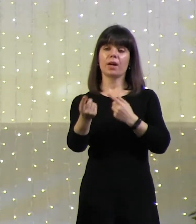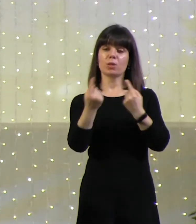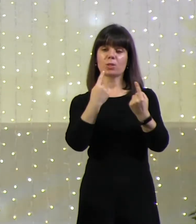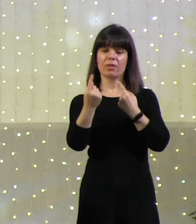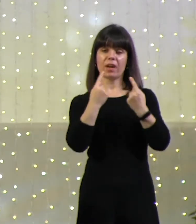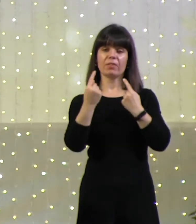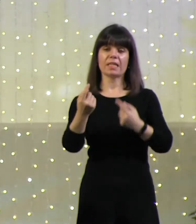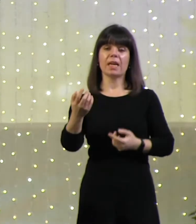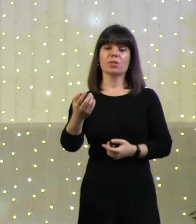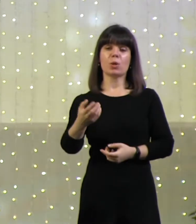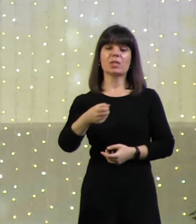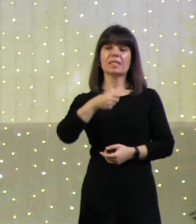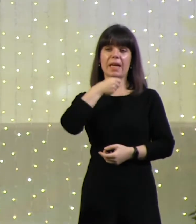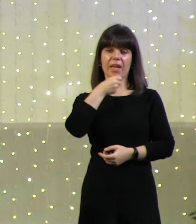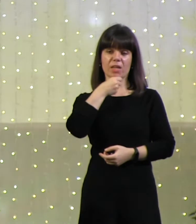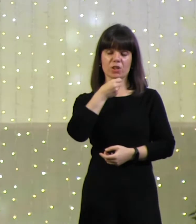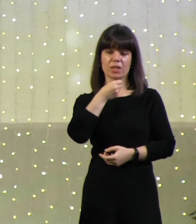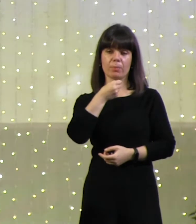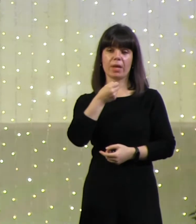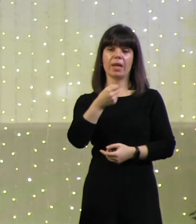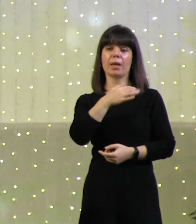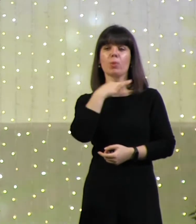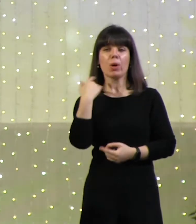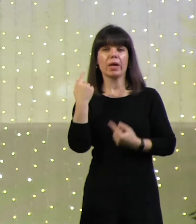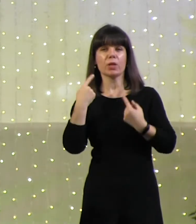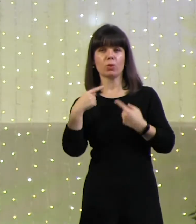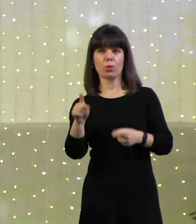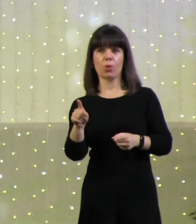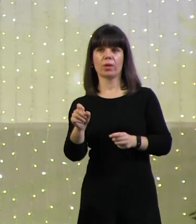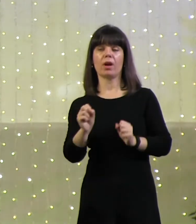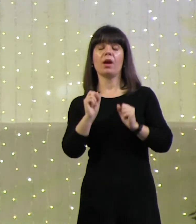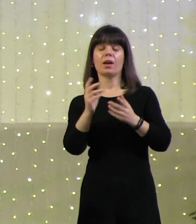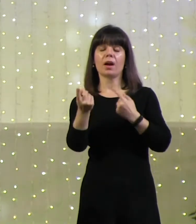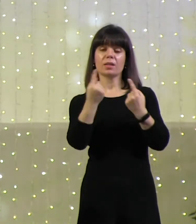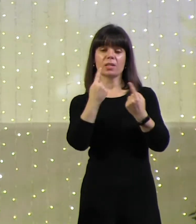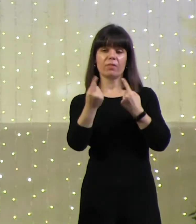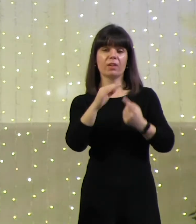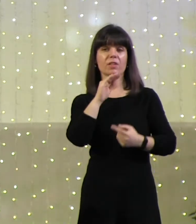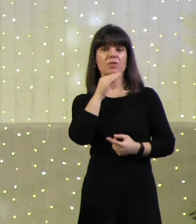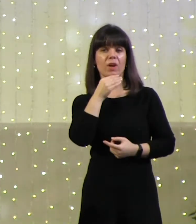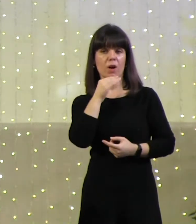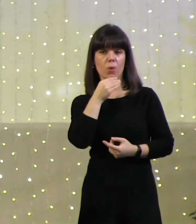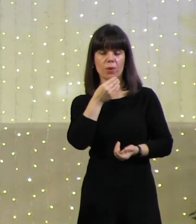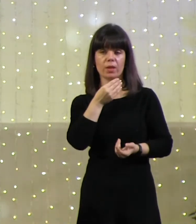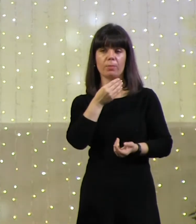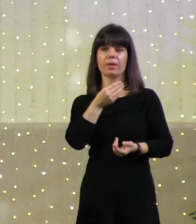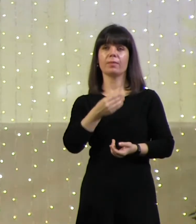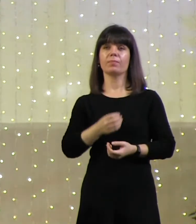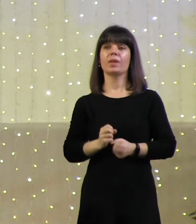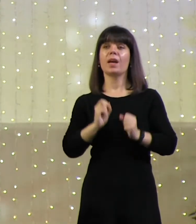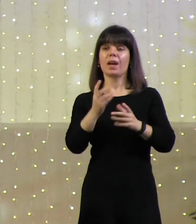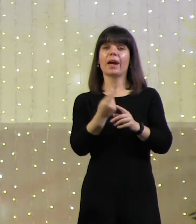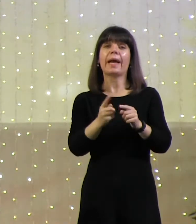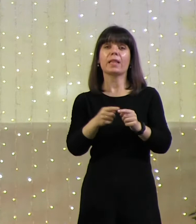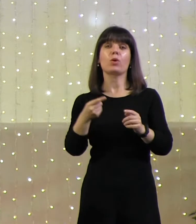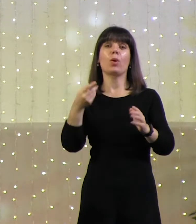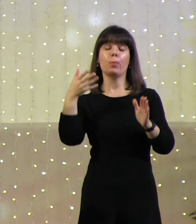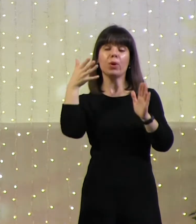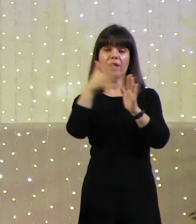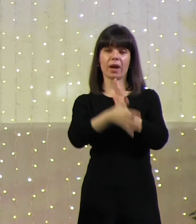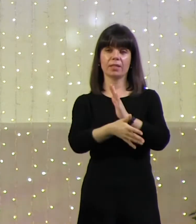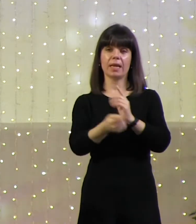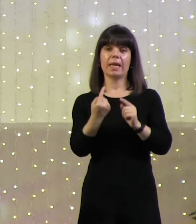то, что Моисей от Бога. И многое другое. Как с фараоном разговаривать? Как это понять из этого